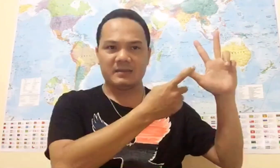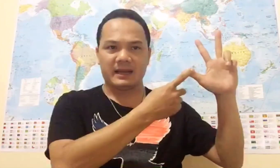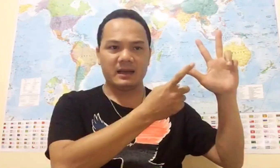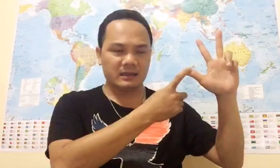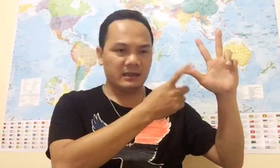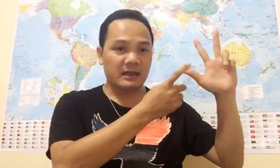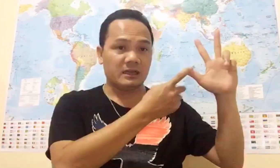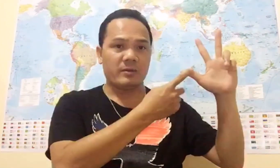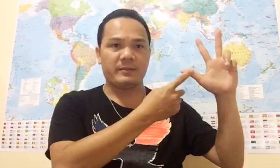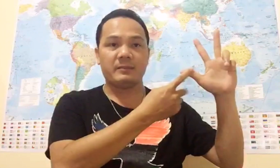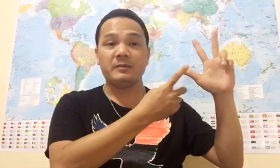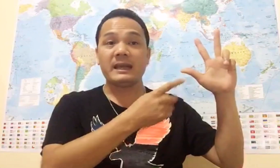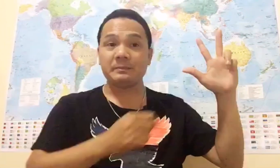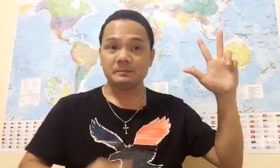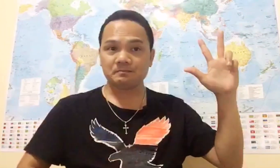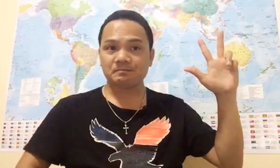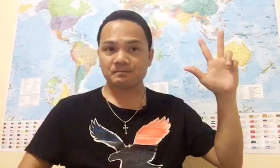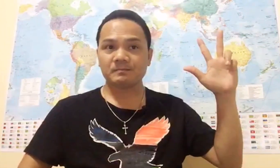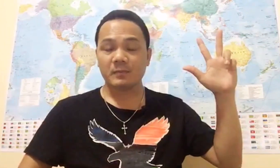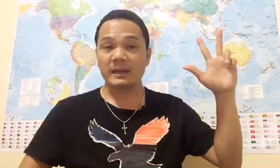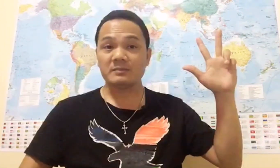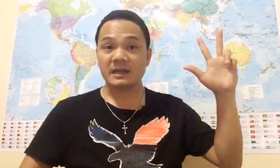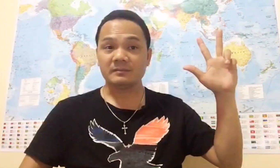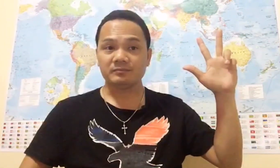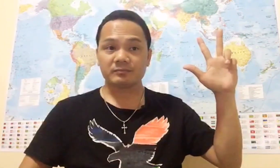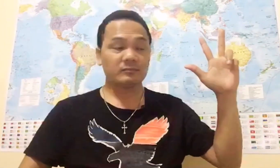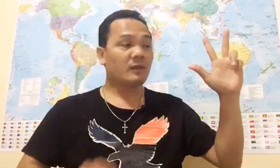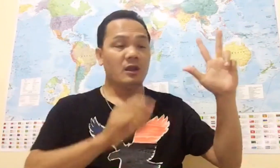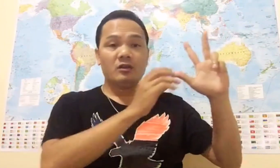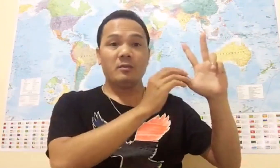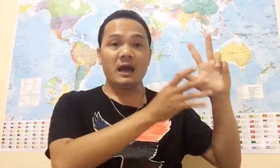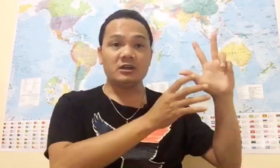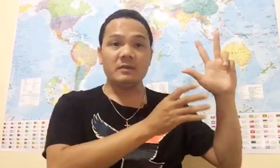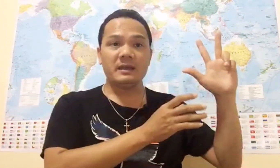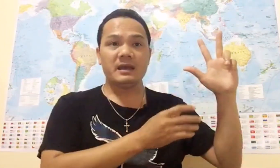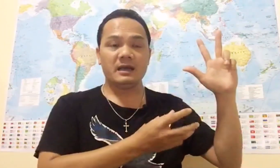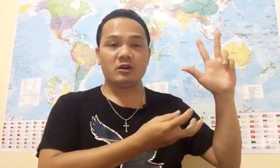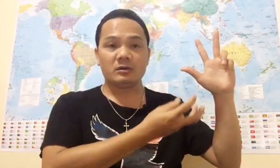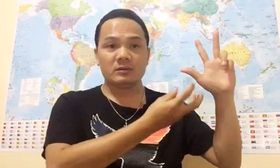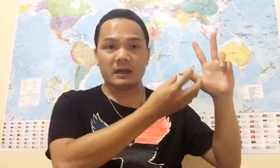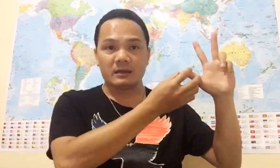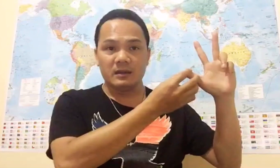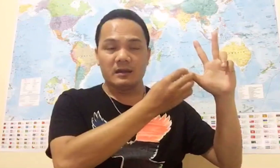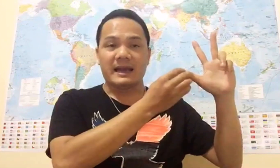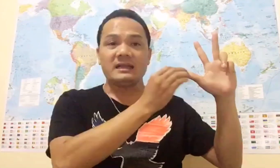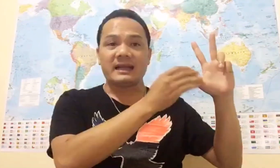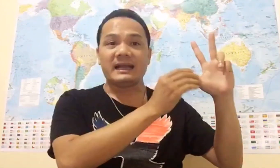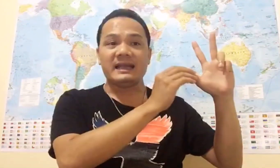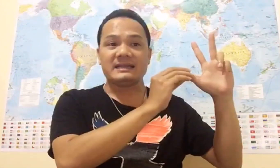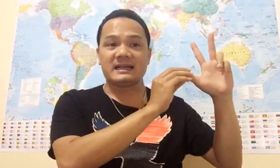bẹ Hết Clinton tới Obama Mười mấy năm Mười mấy năm trời Rồi mở cửa biên giới Rồi đẩy tất cả các ngành sản